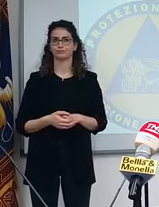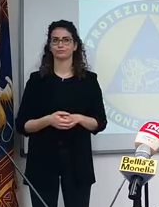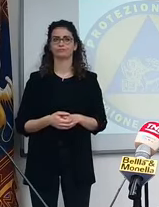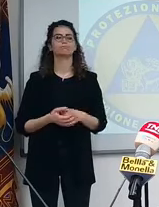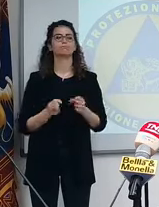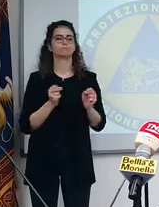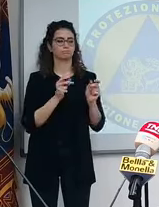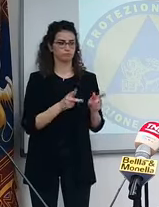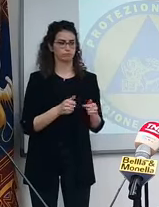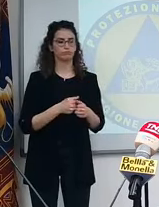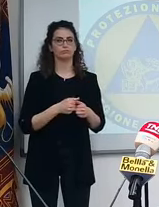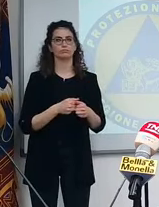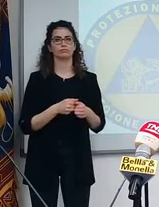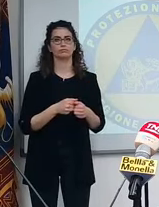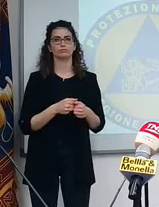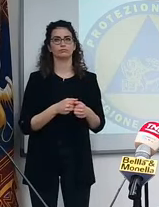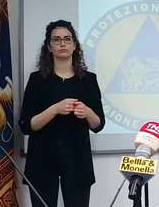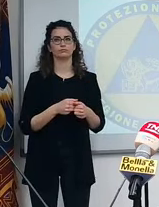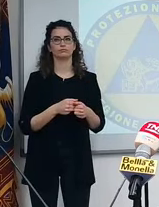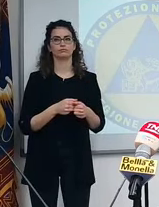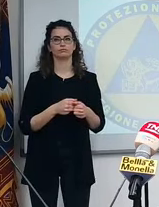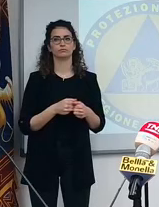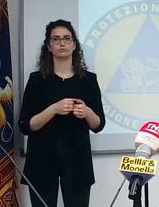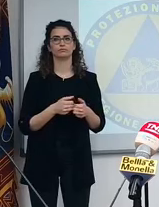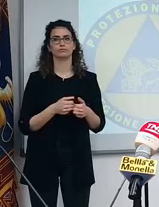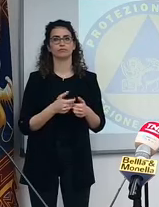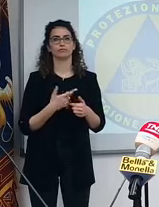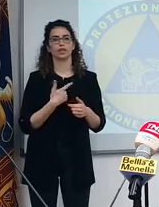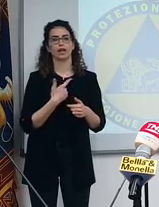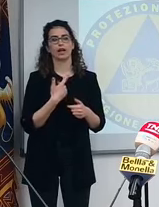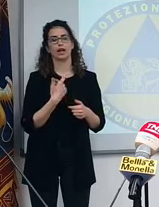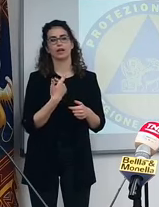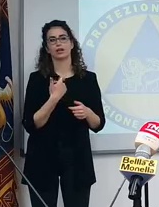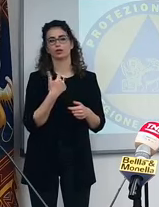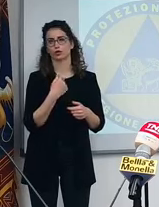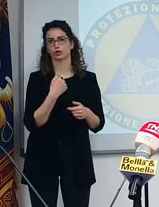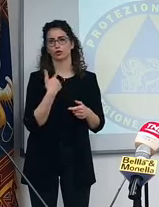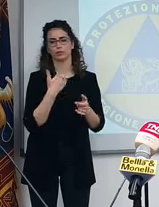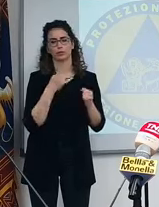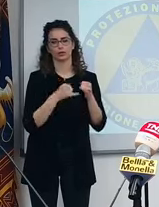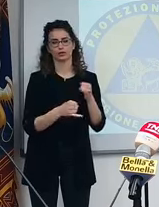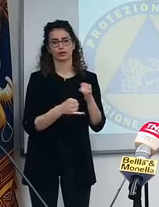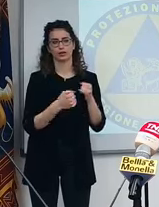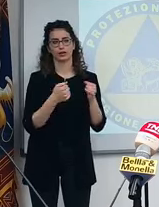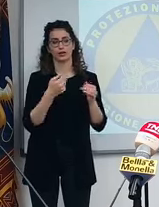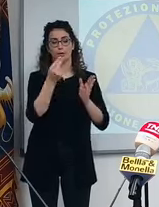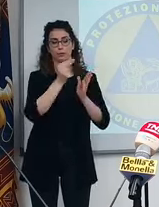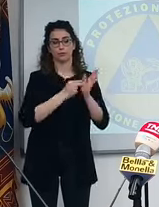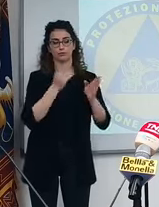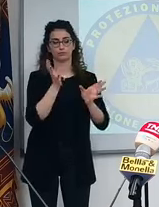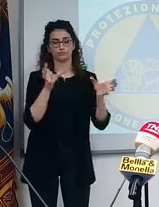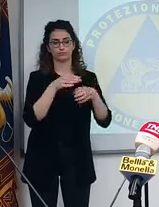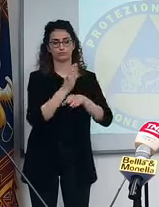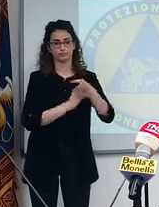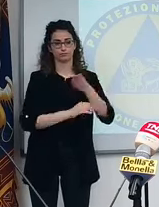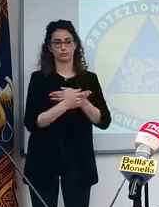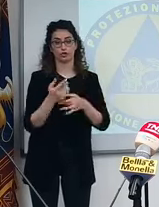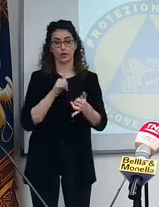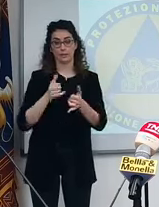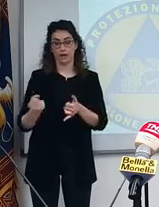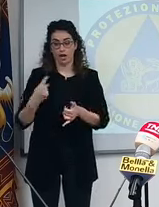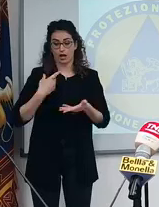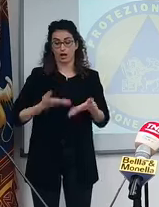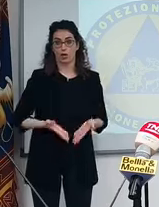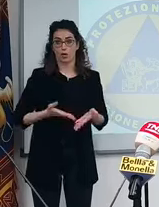Ok. Poi, rispetto a quello che diceva Filippo, solo un dettaglio della prenotazione di disabili. Mail in tempo reale